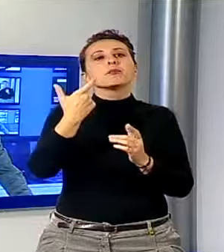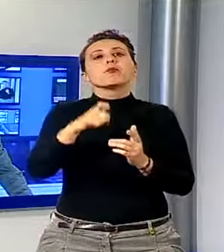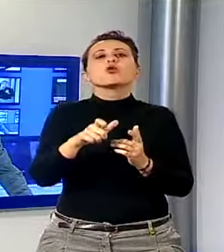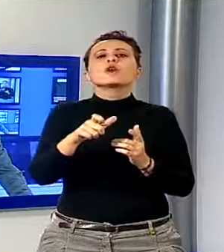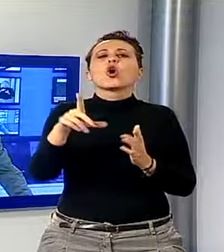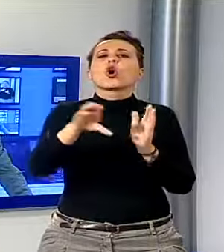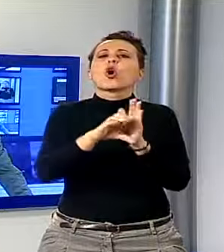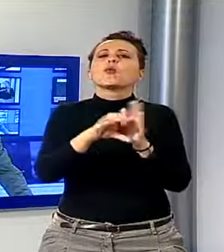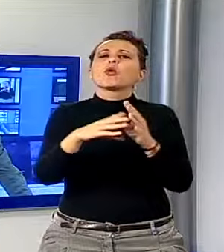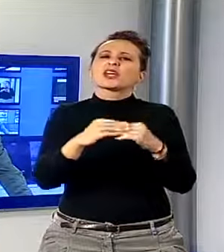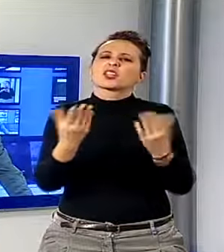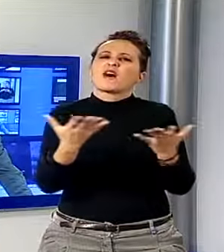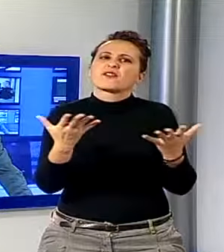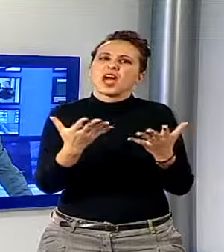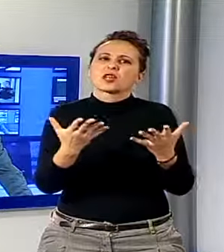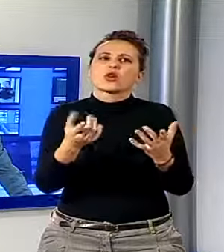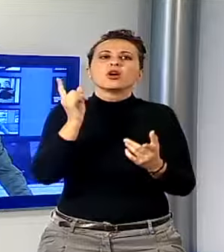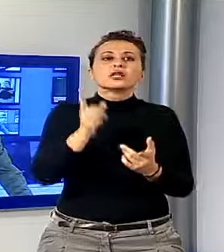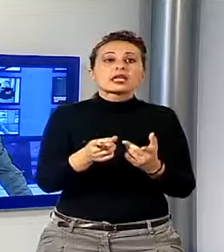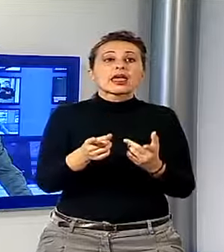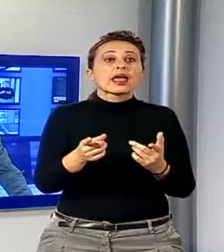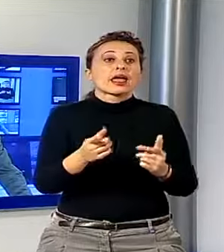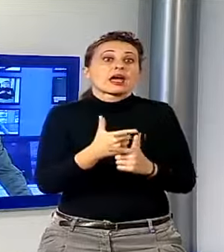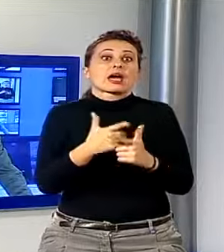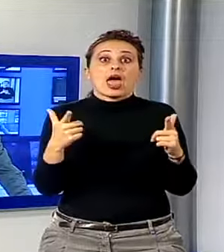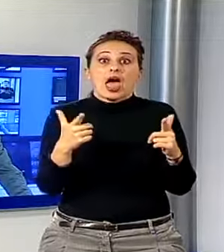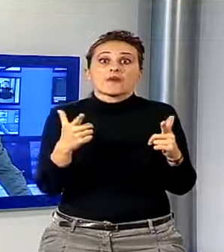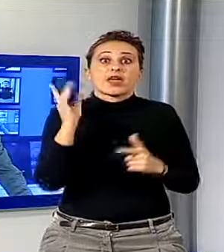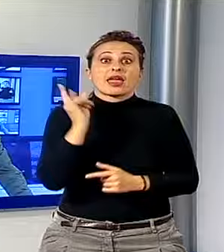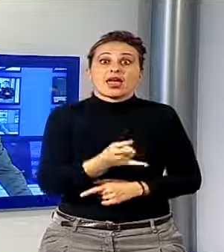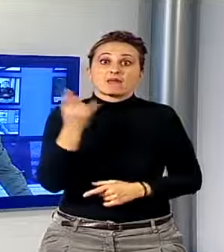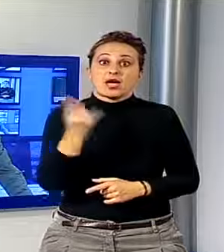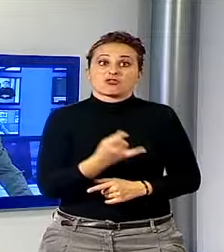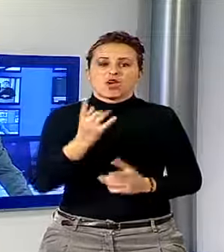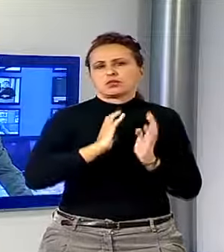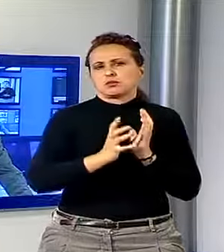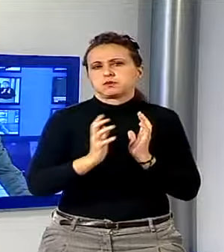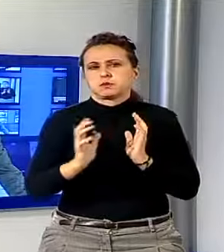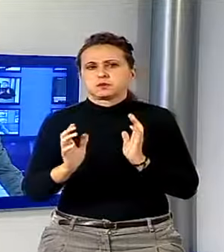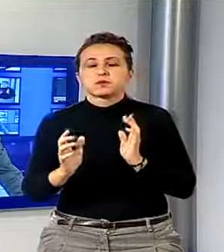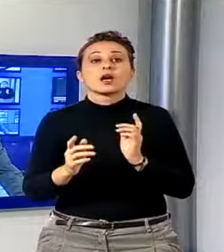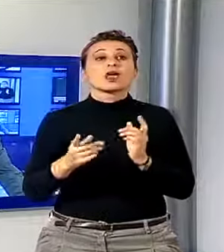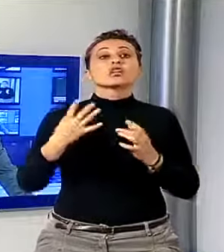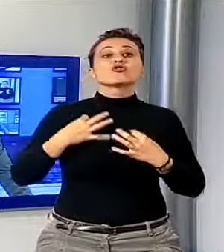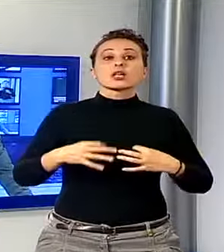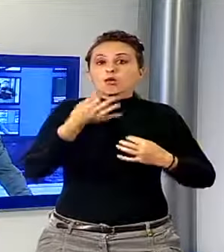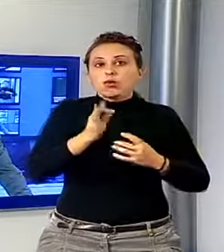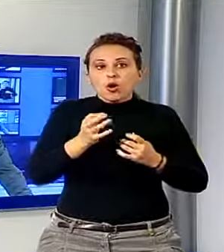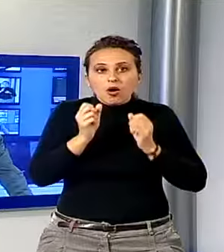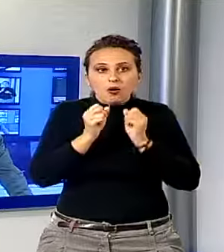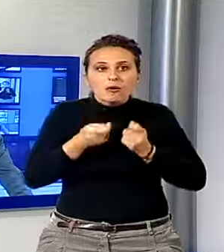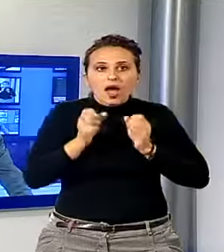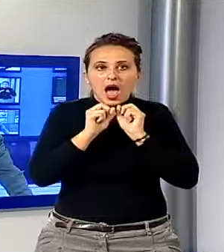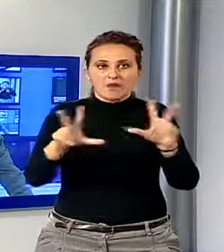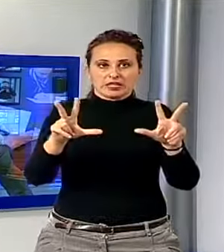per allertare i cittadini in caso di emergenze di vario tipo. Si tratta di un sistema telefonico. Vediamo.